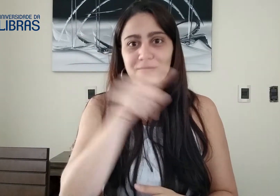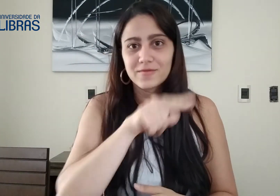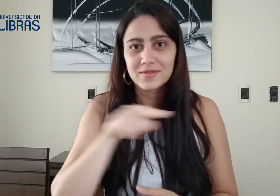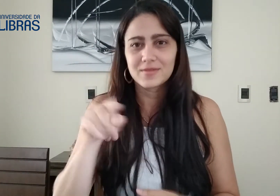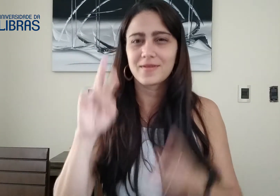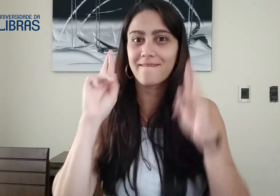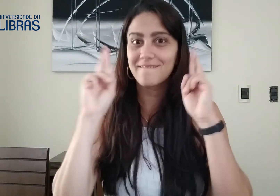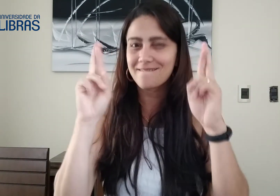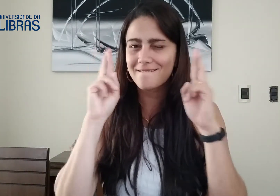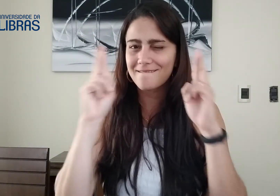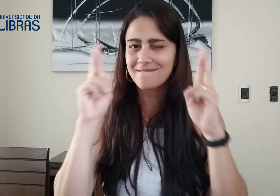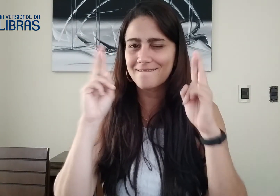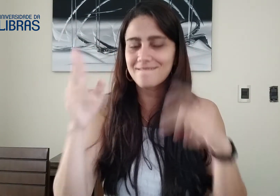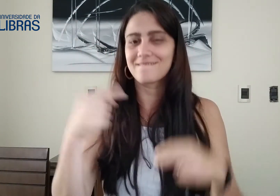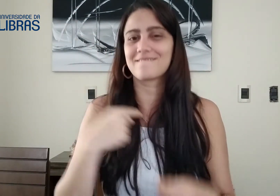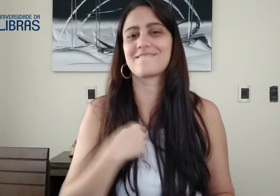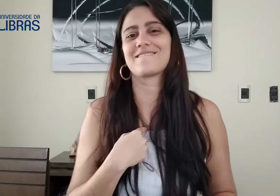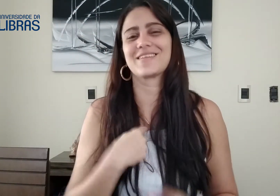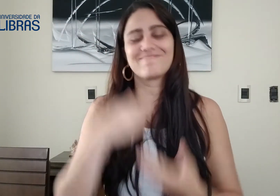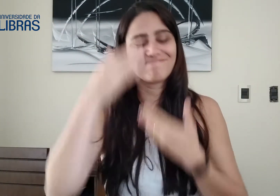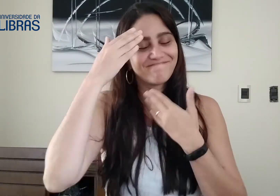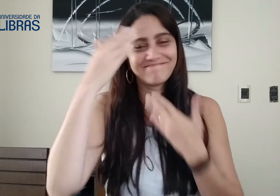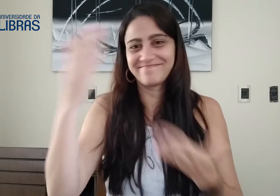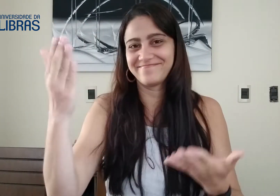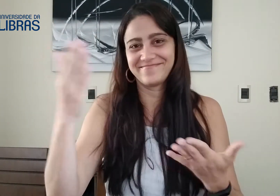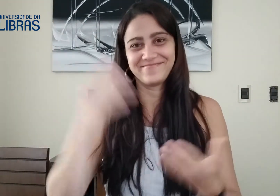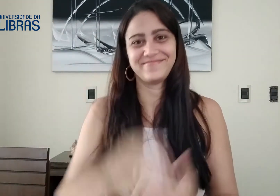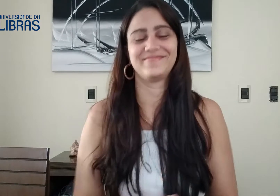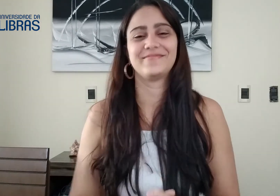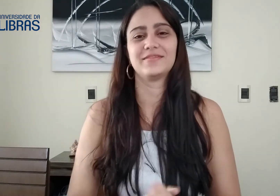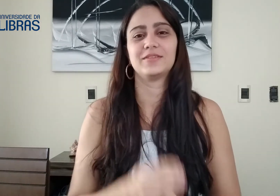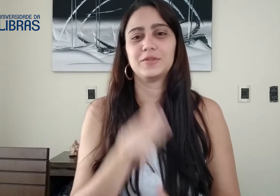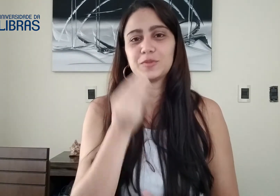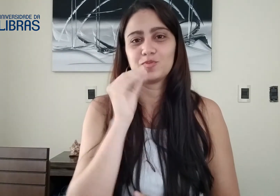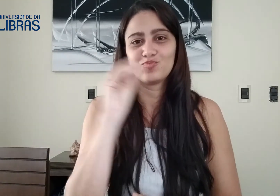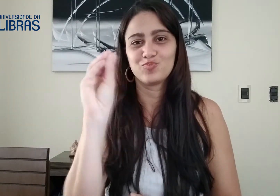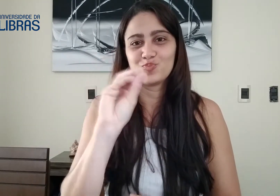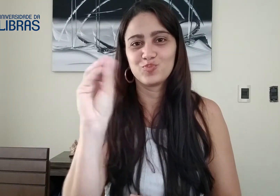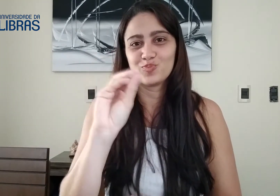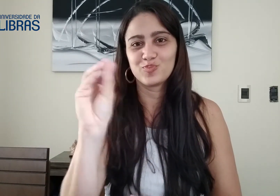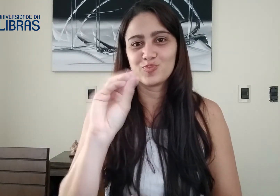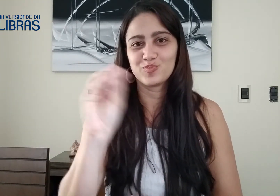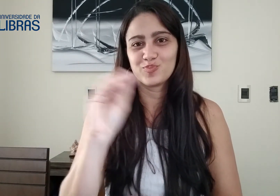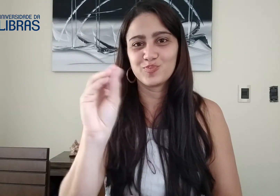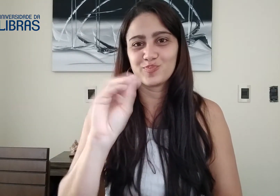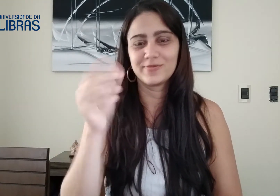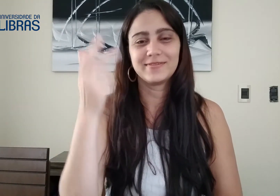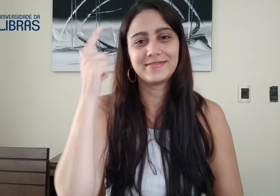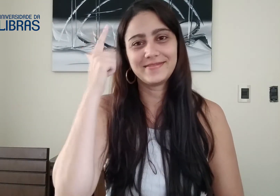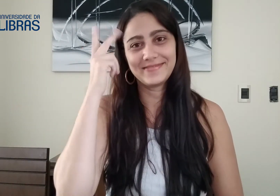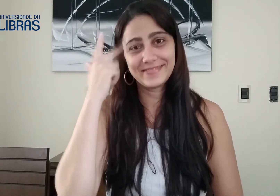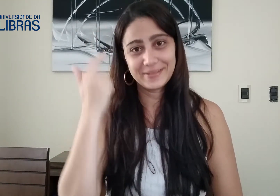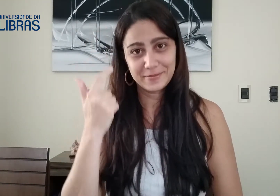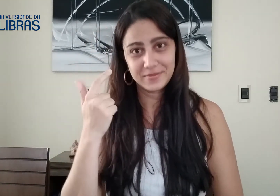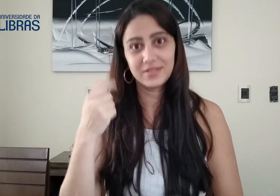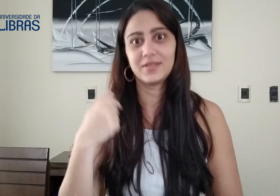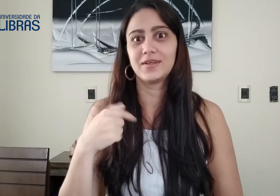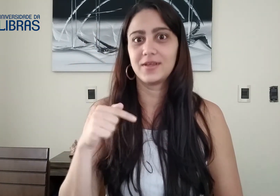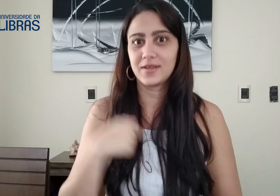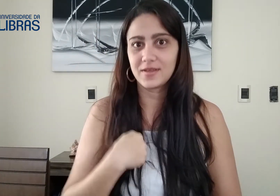agradecida mesmo. Então assim, vocês estão torcendo muito por mim, eu fiquei muito feliz, um super beijo